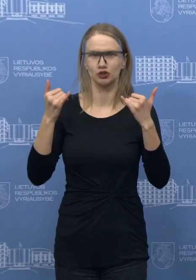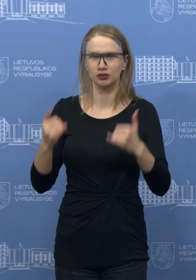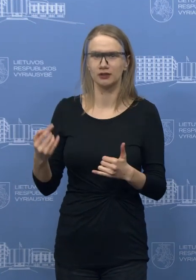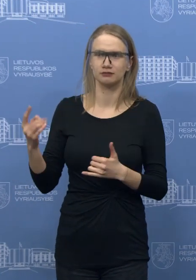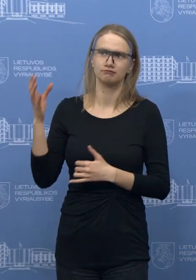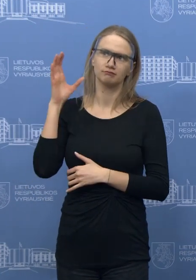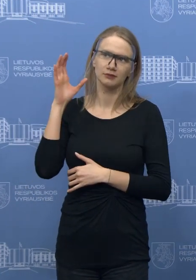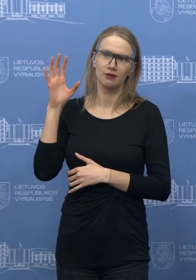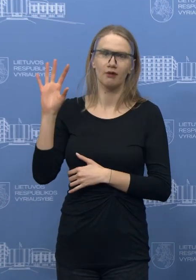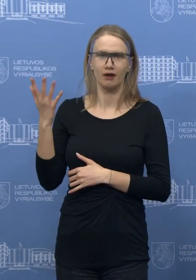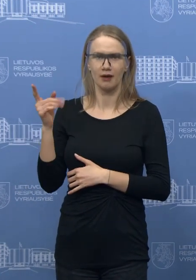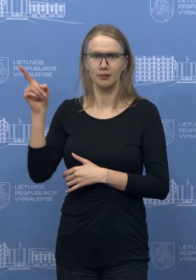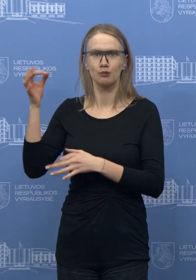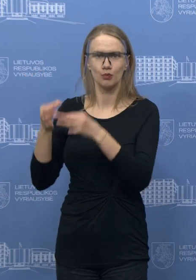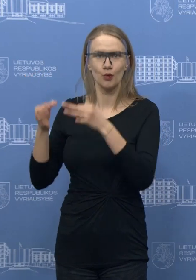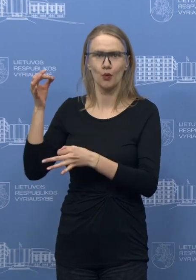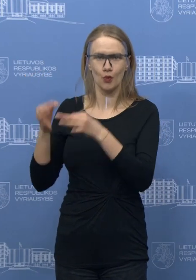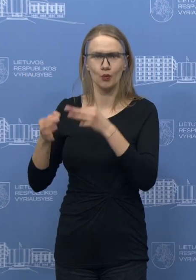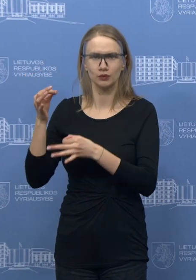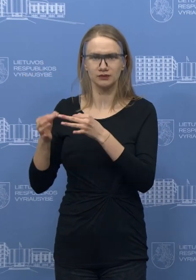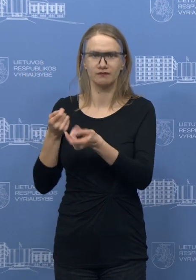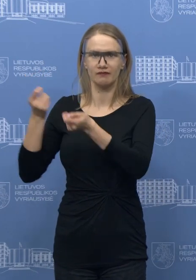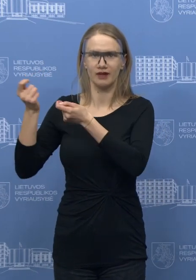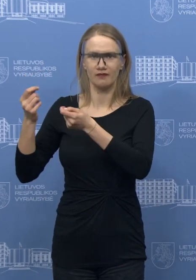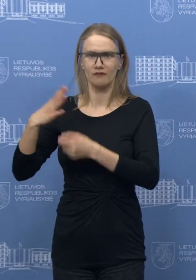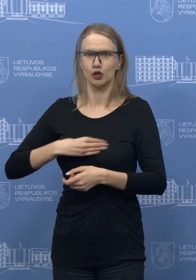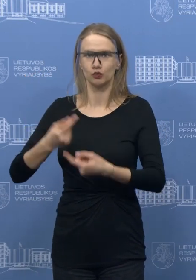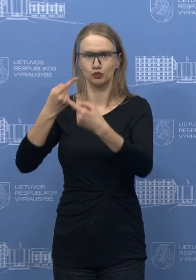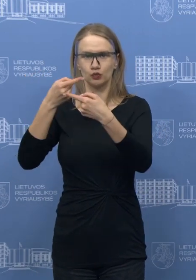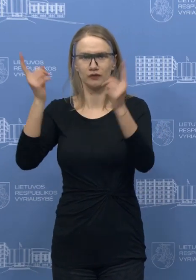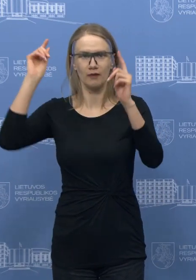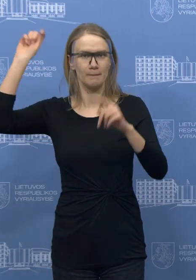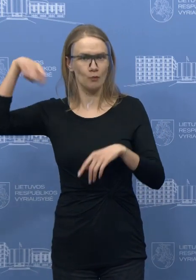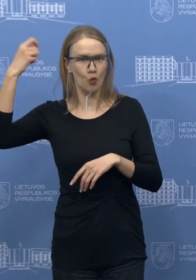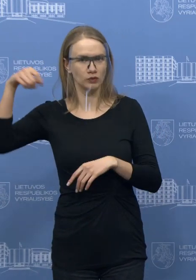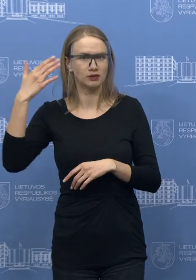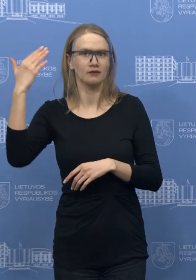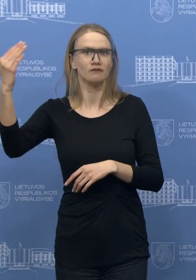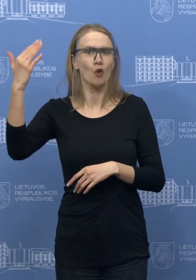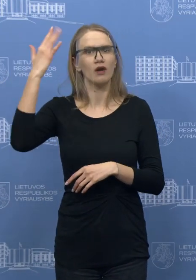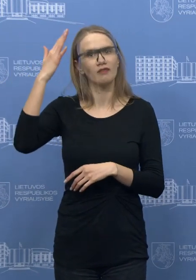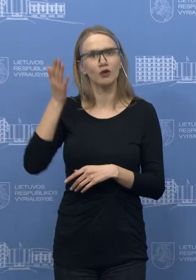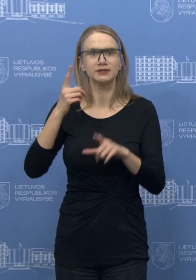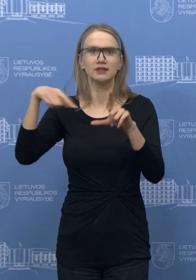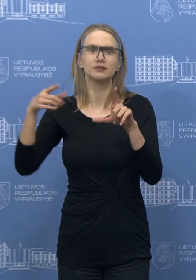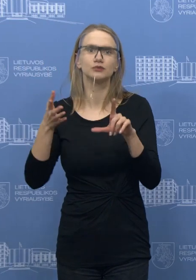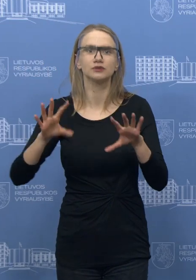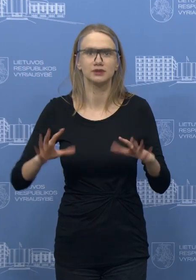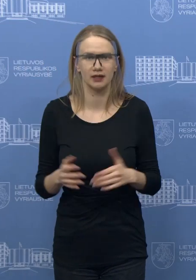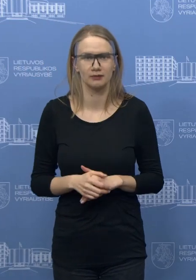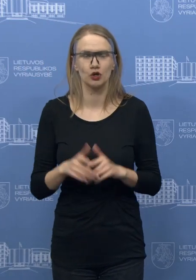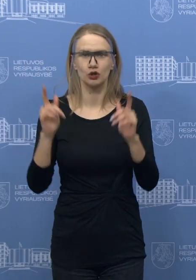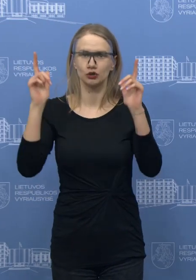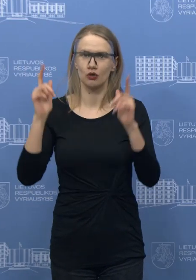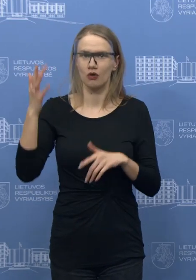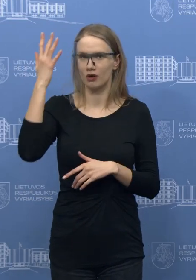išklausėme komiteto posėdį, valdymo komiteto posėdį Vilniaus universiteto mokslininkų prognozes, tai tą patį pesimisinį variantą,